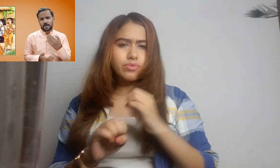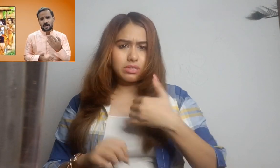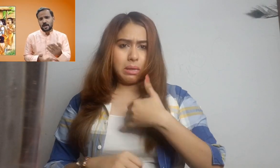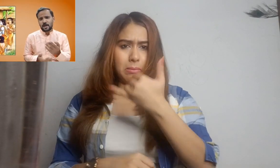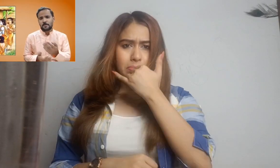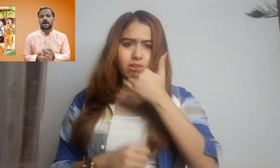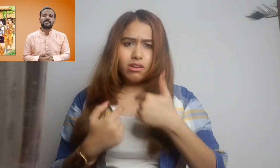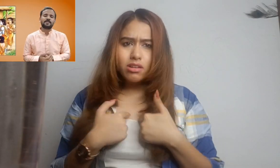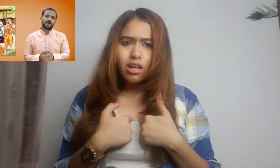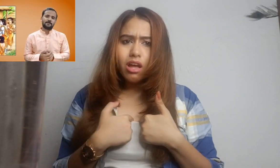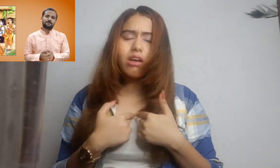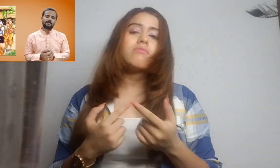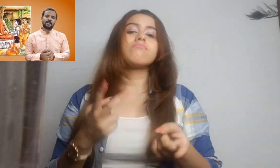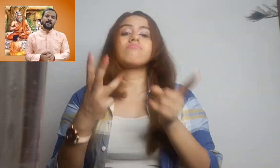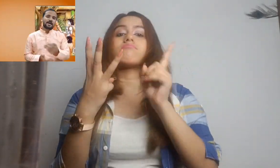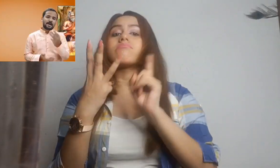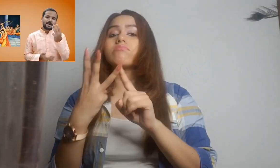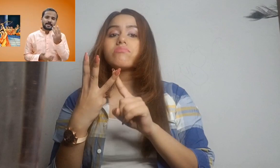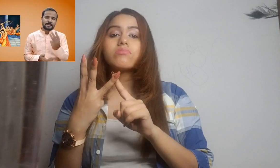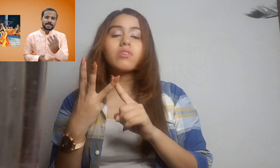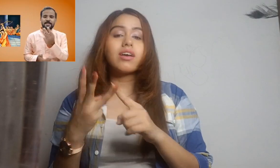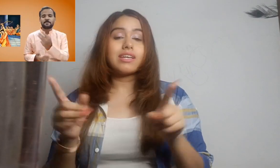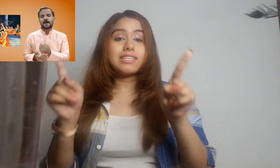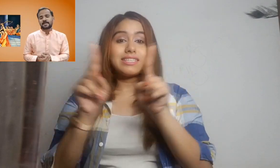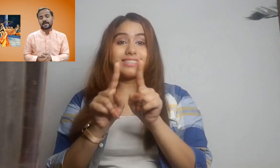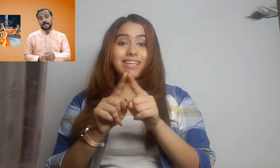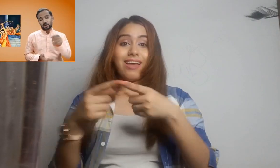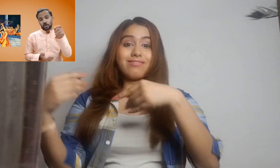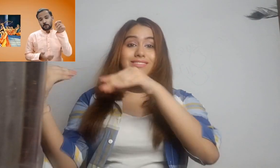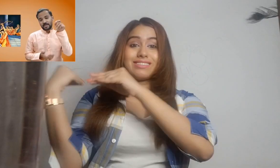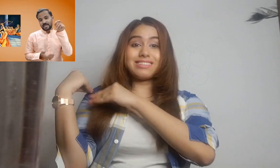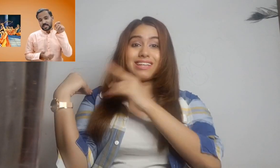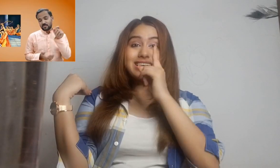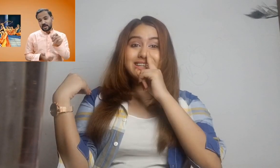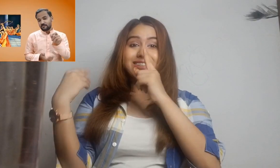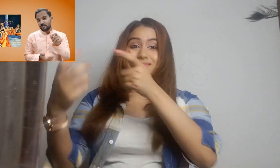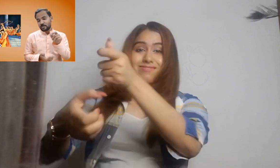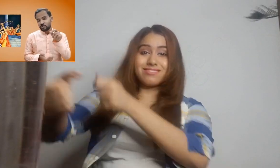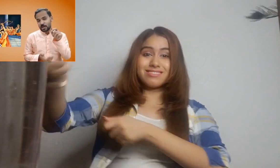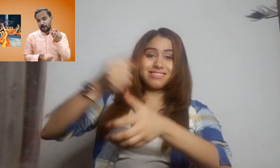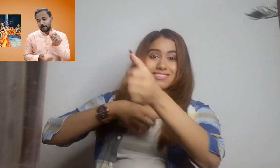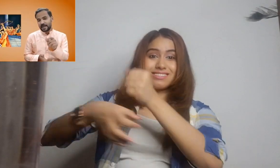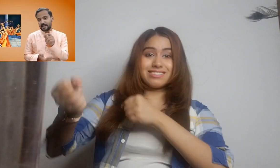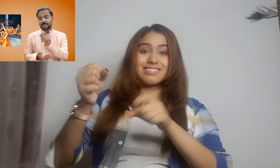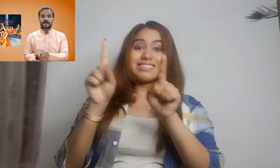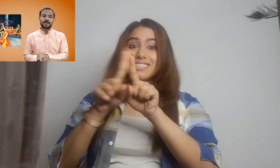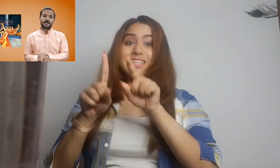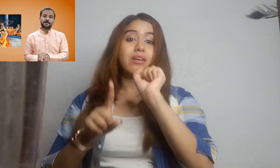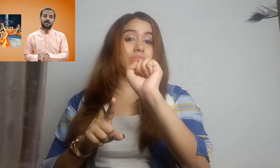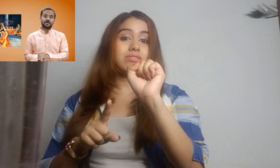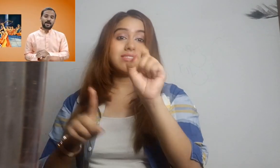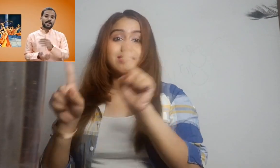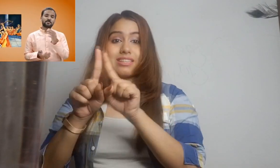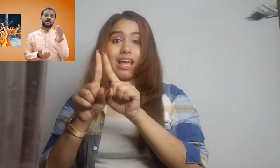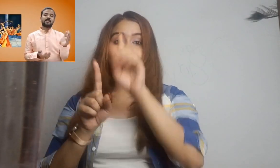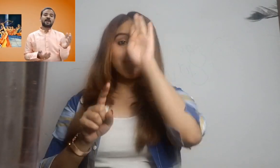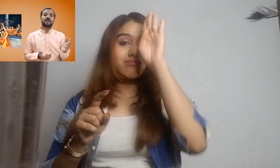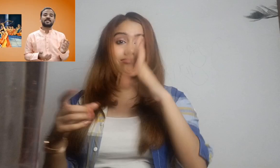ये मेरा अपराद था करण ने तीसरी बात कही कि द्रौपदी के स्वयंवर में मुझे अपमानित किया गया कि मैं राजपरिवार का